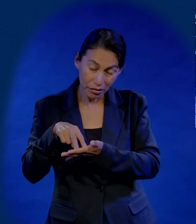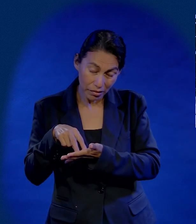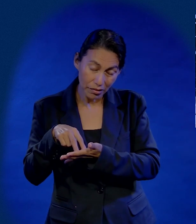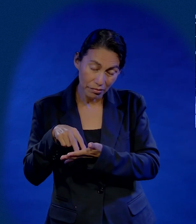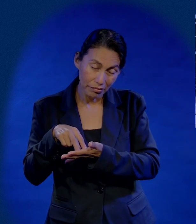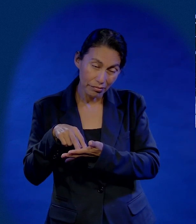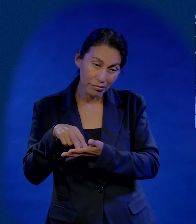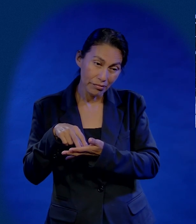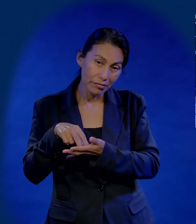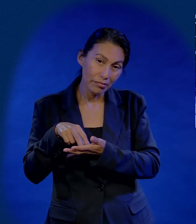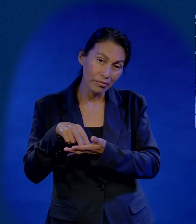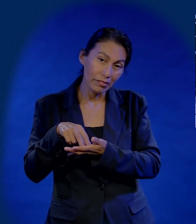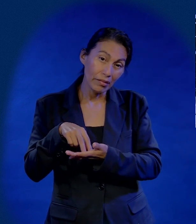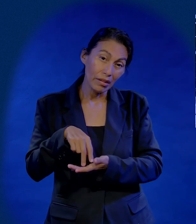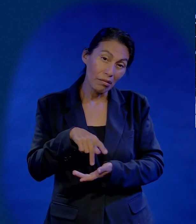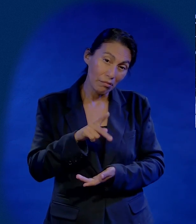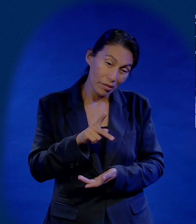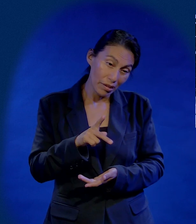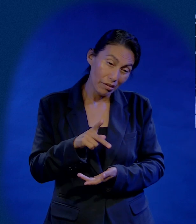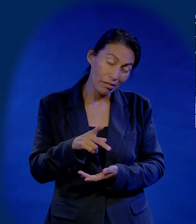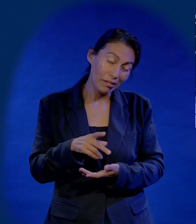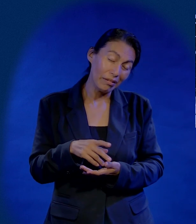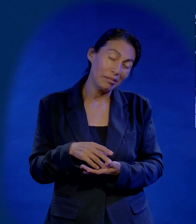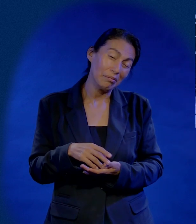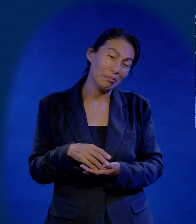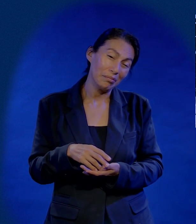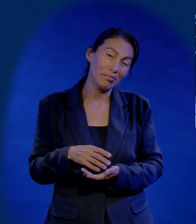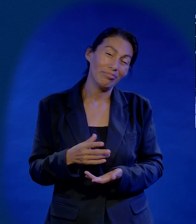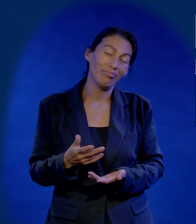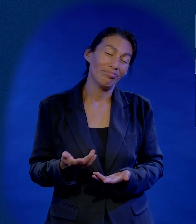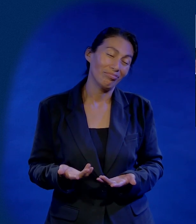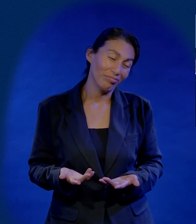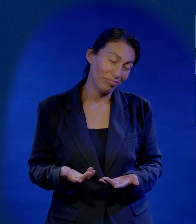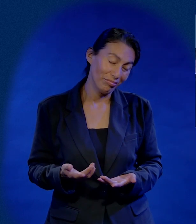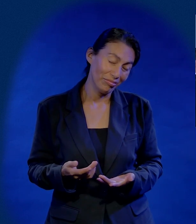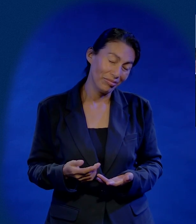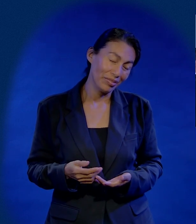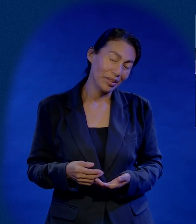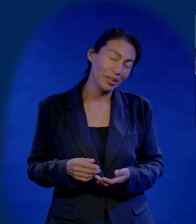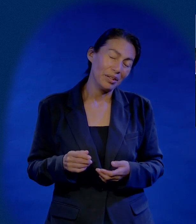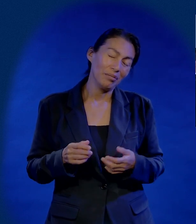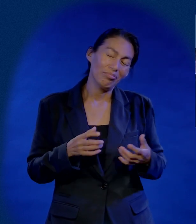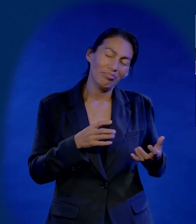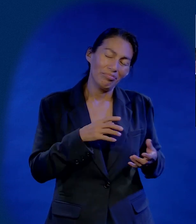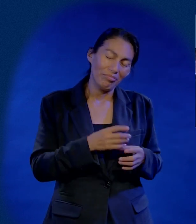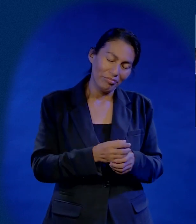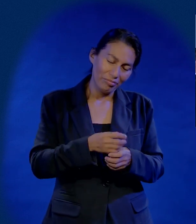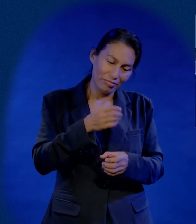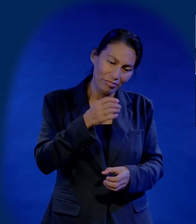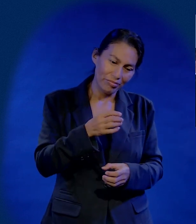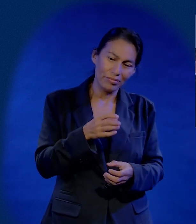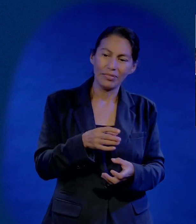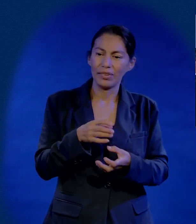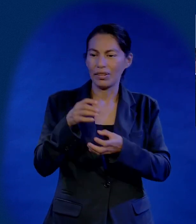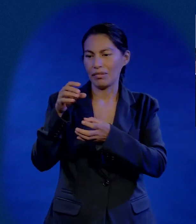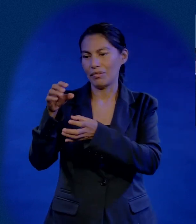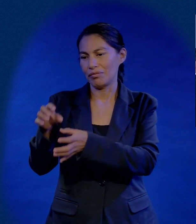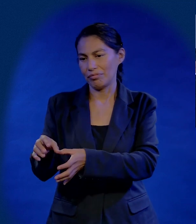Y mi mente decía, párate. Pero es que pararte era toda una aventura. O sea, pararte era agarrar las